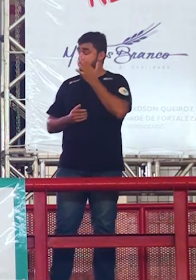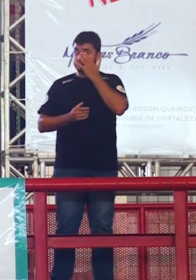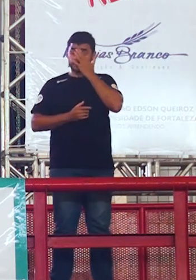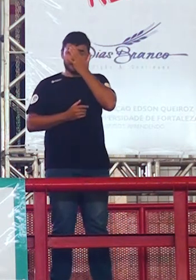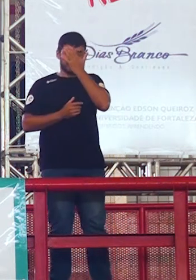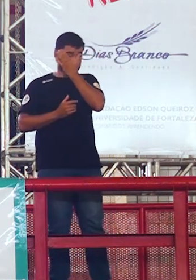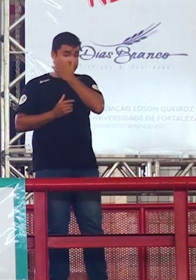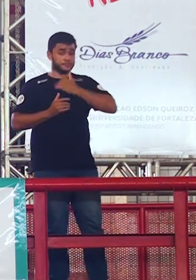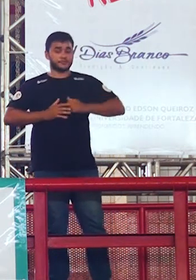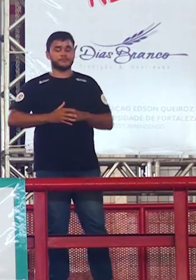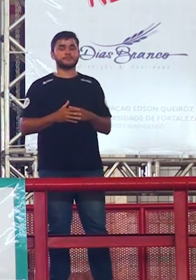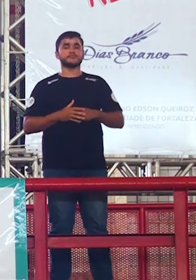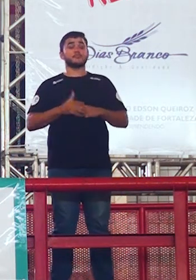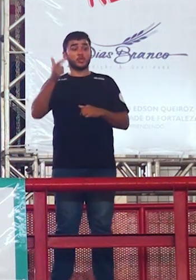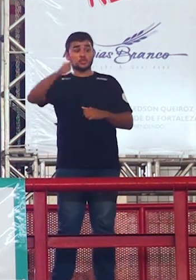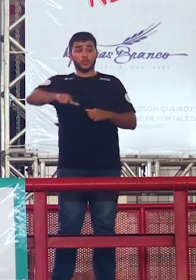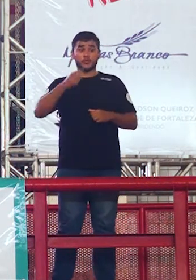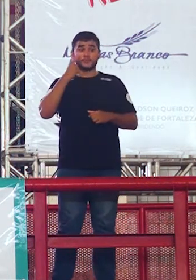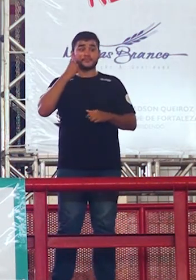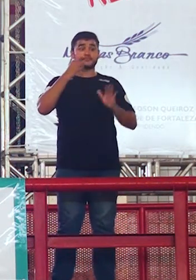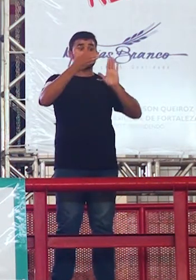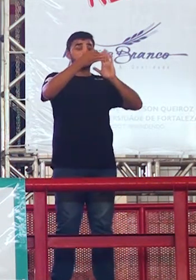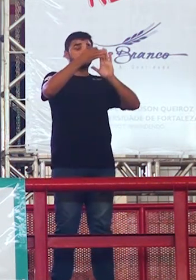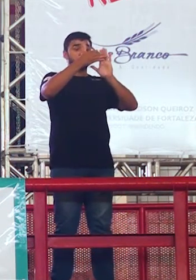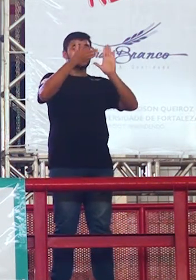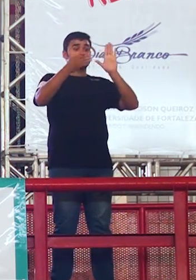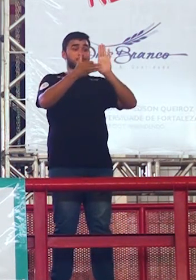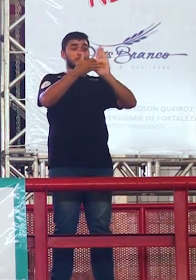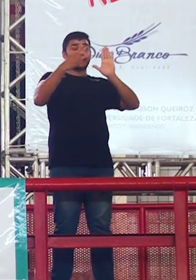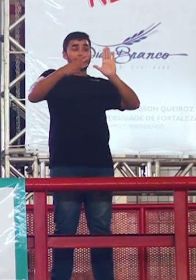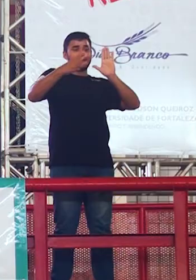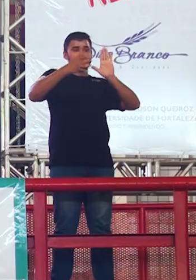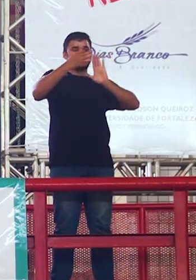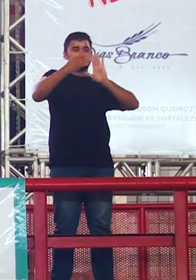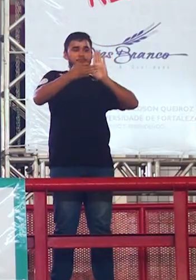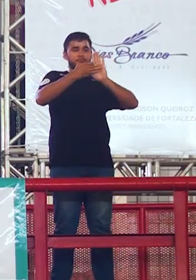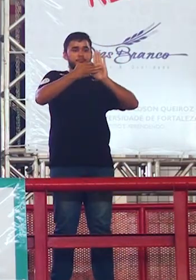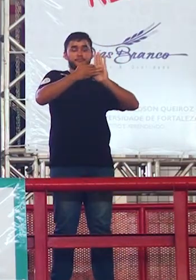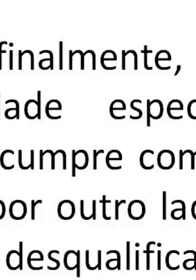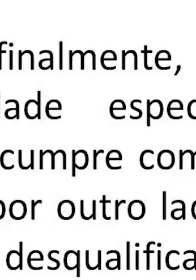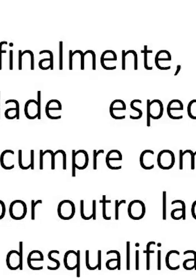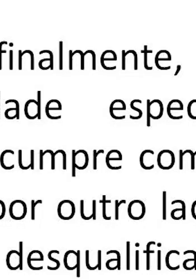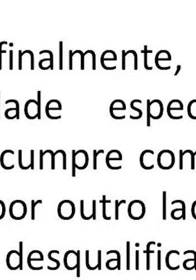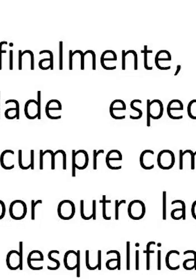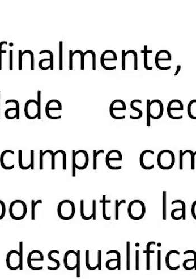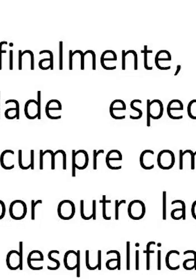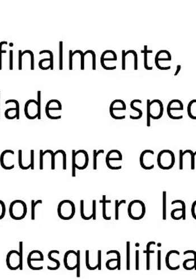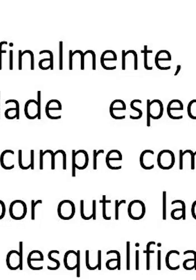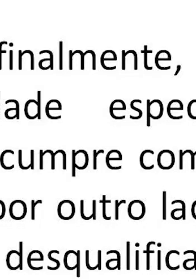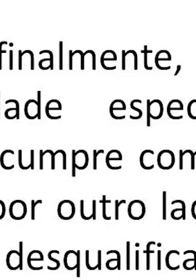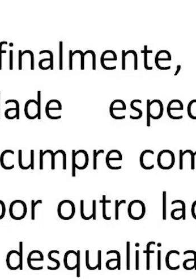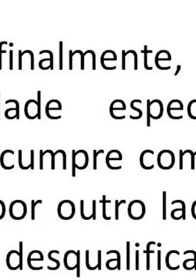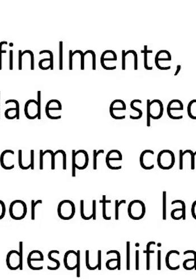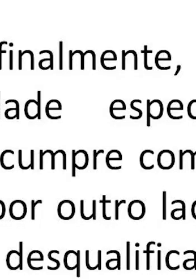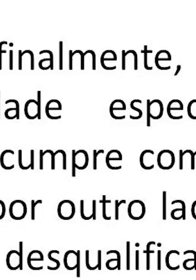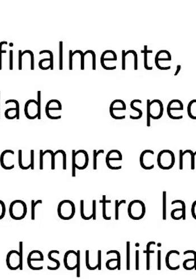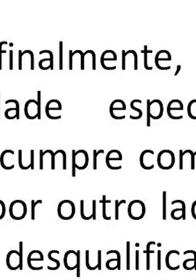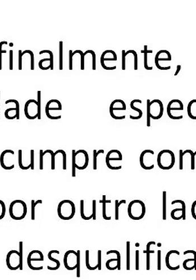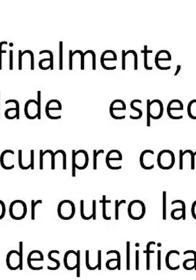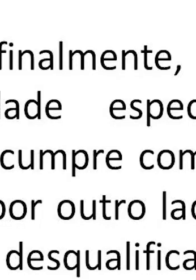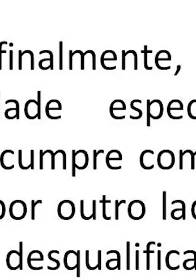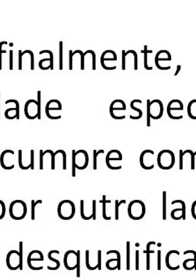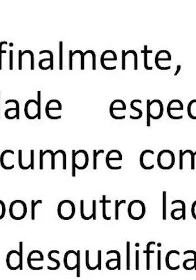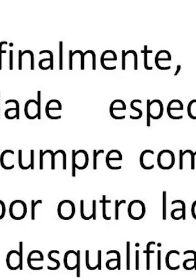de novo terceiro parágrafo da redação do aluno além de quando finalmente o indivíduo com necessidade